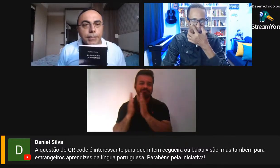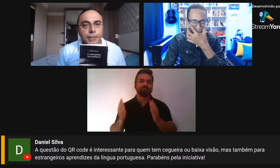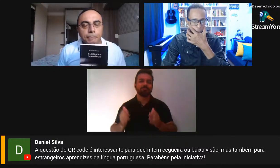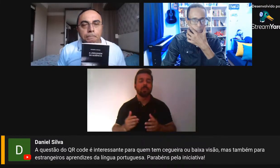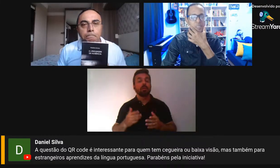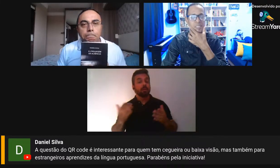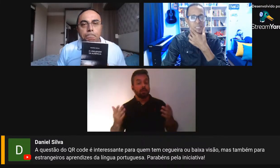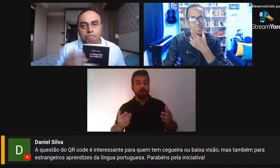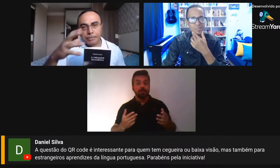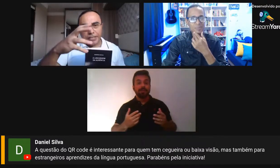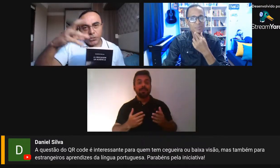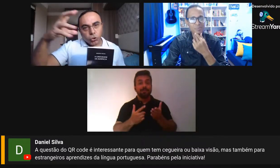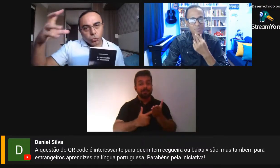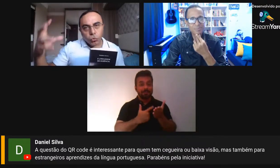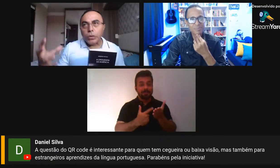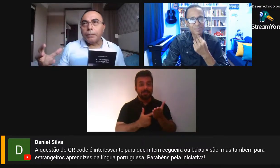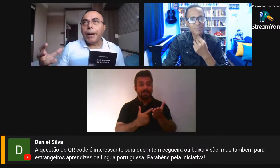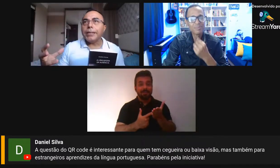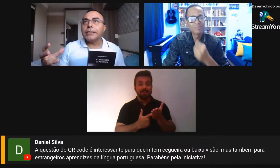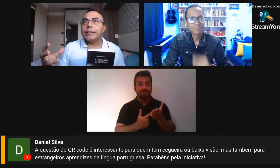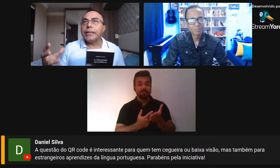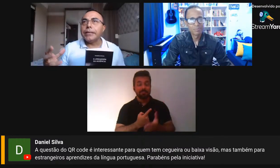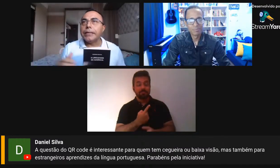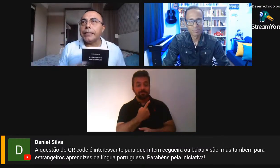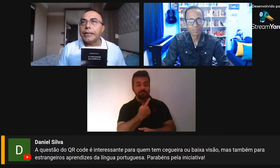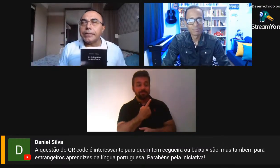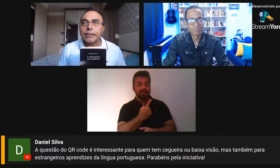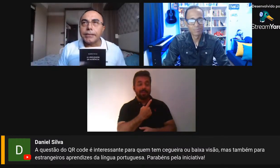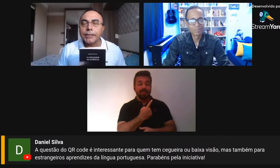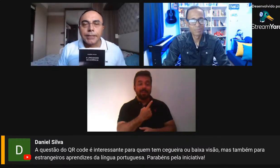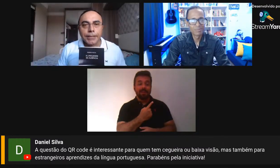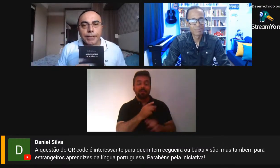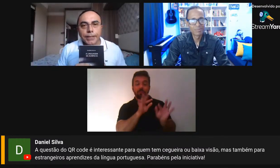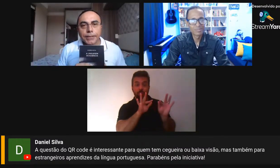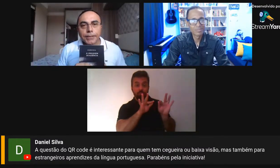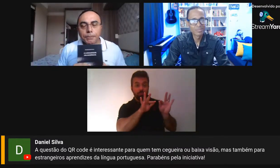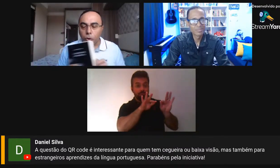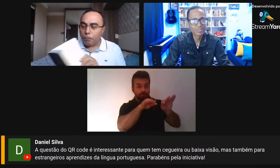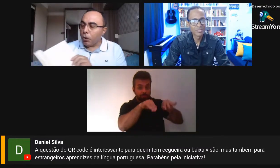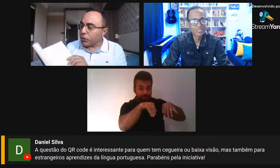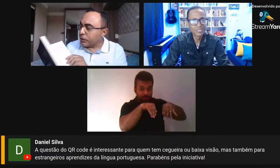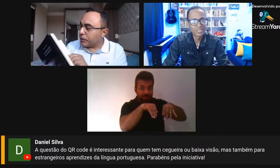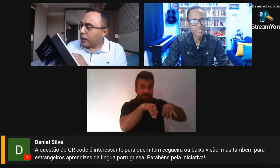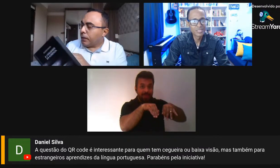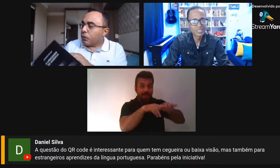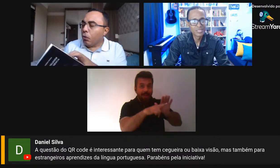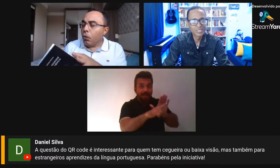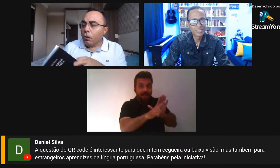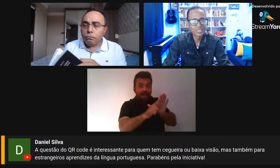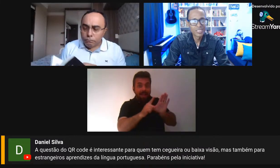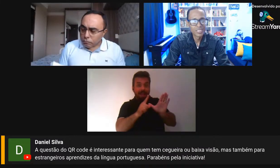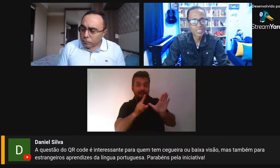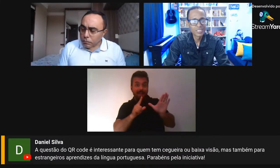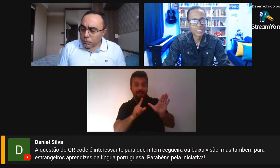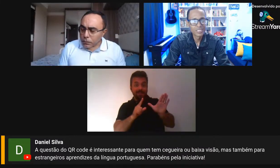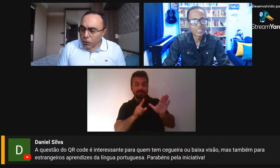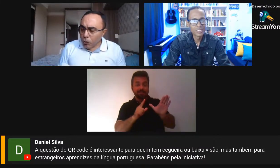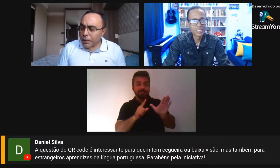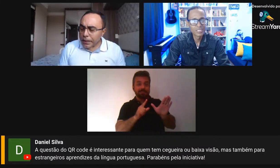estrutura básica dele, né, e nessas propostas, com